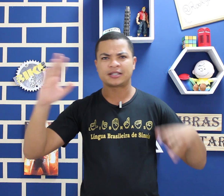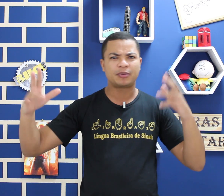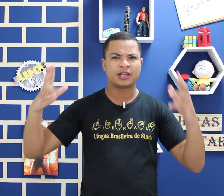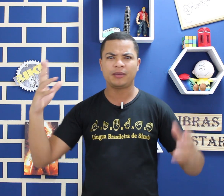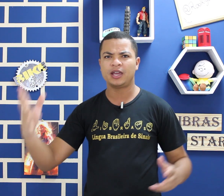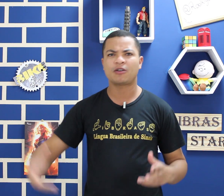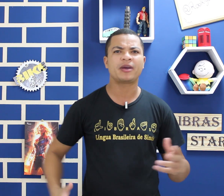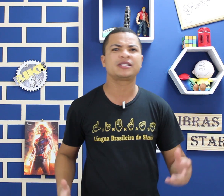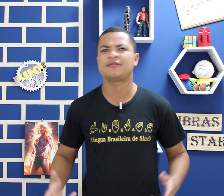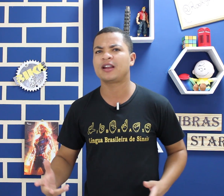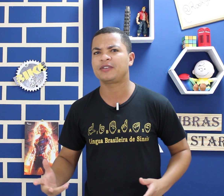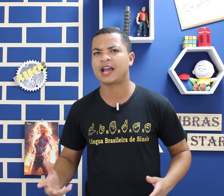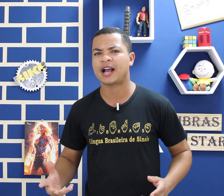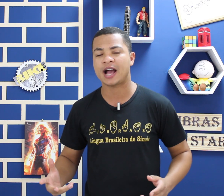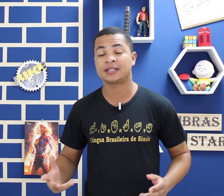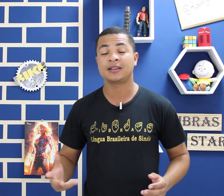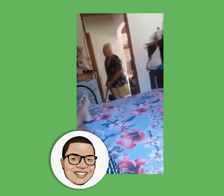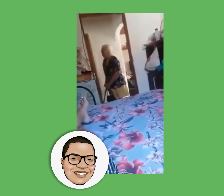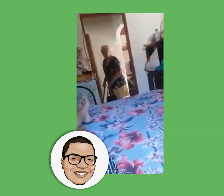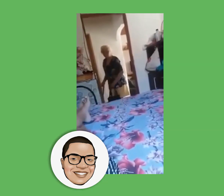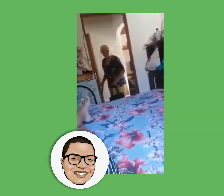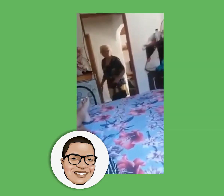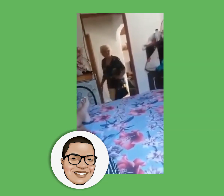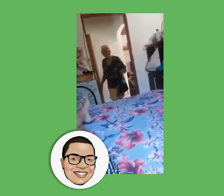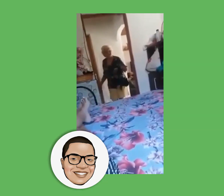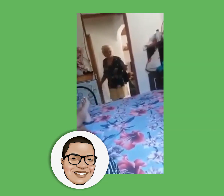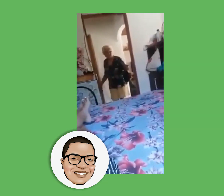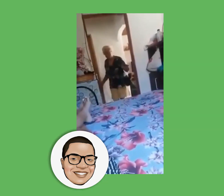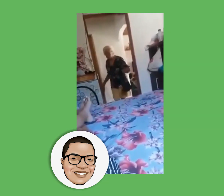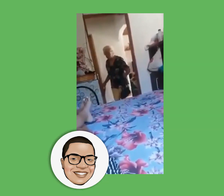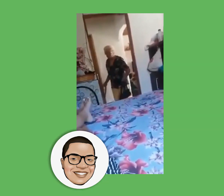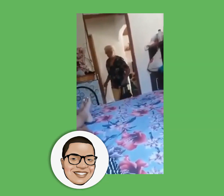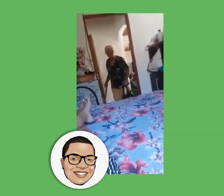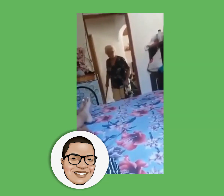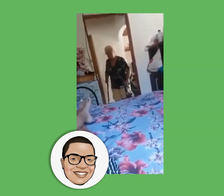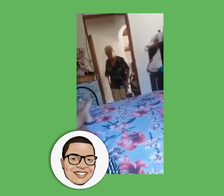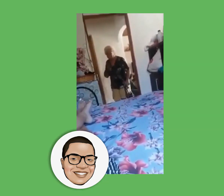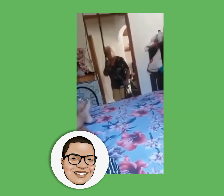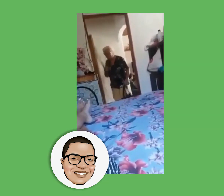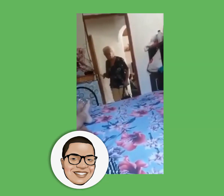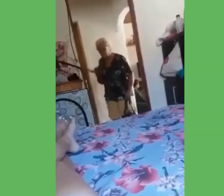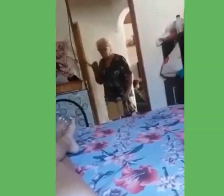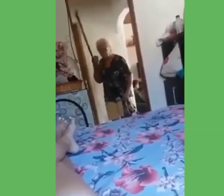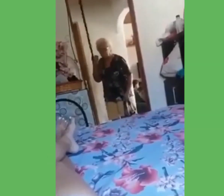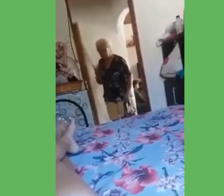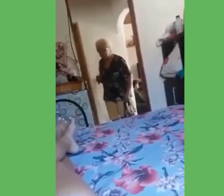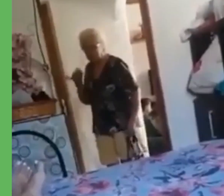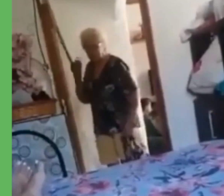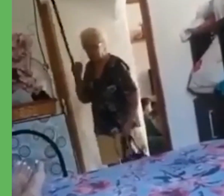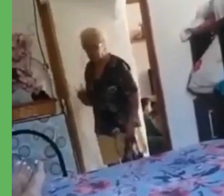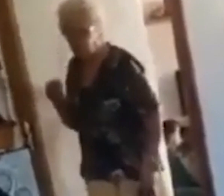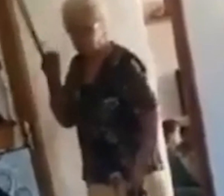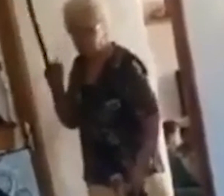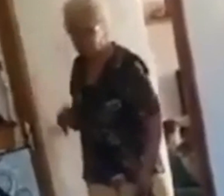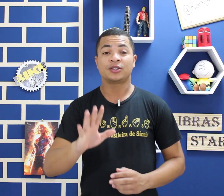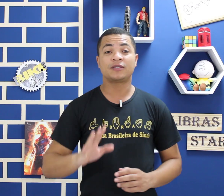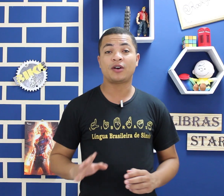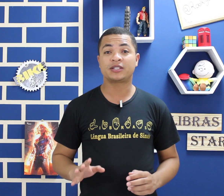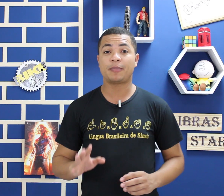nessa pandemia aí, como é que você fala ficar em casa? A hora que eu pegar esse portão aberto, eu vou sair! Eu vou sair! Eu vou sair! Então você vai usar